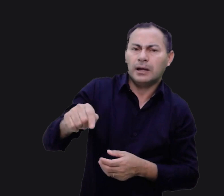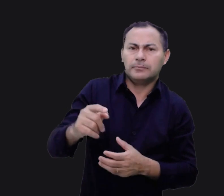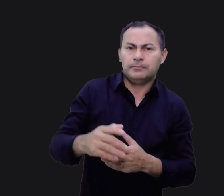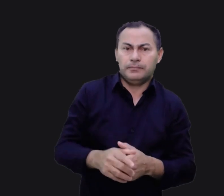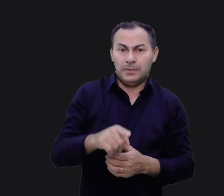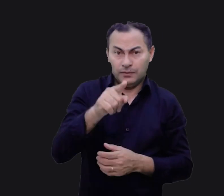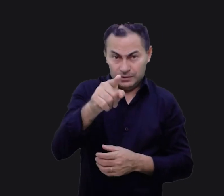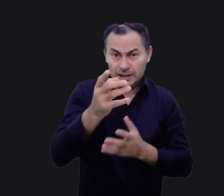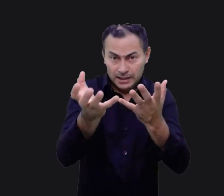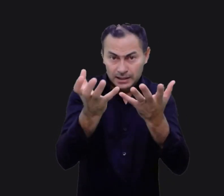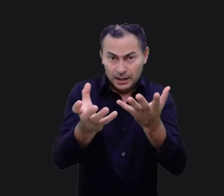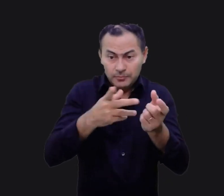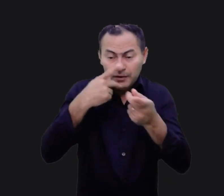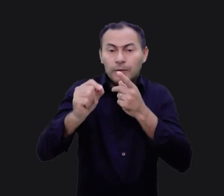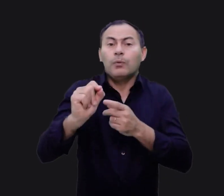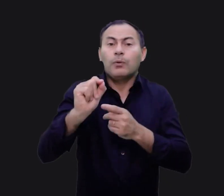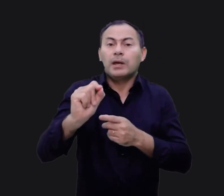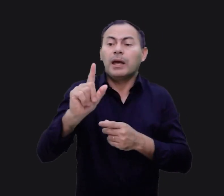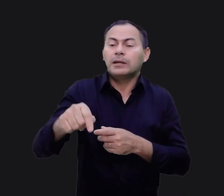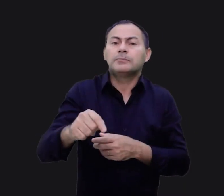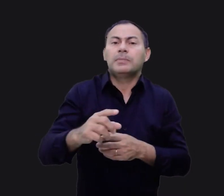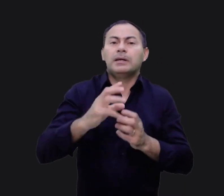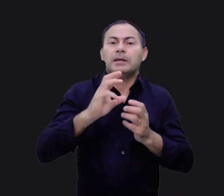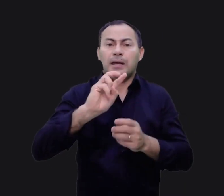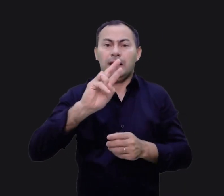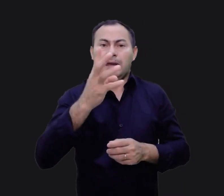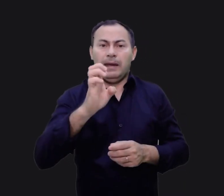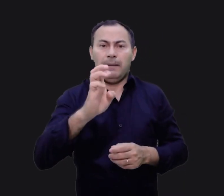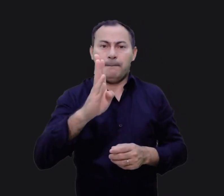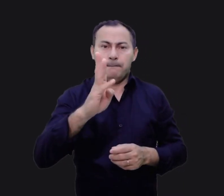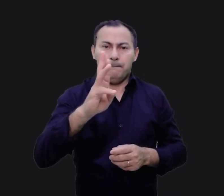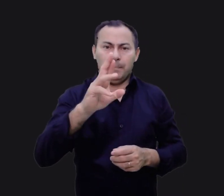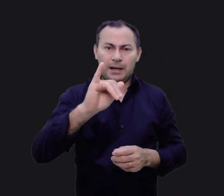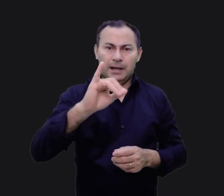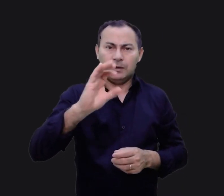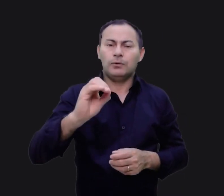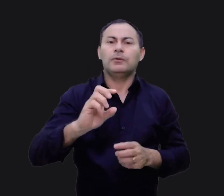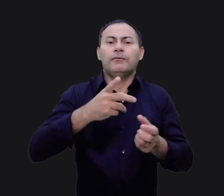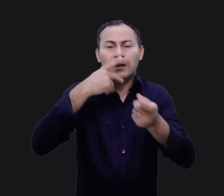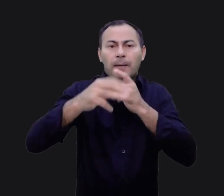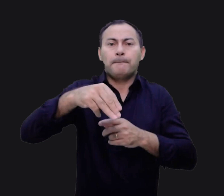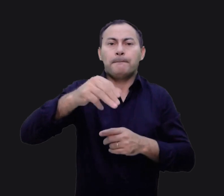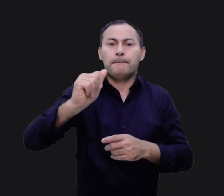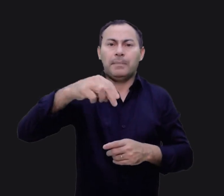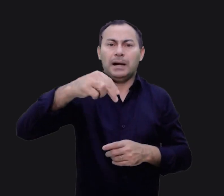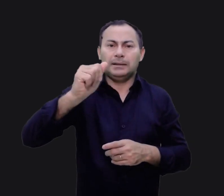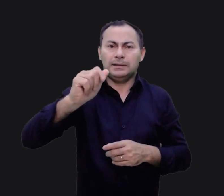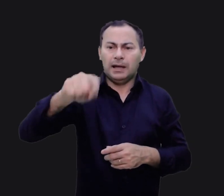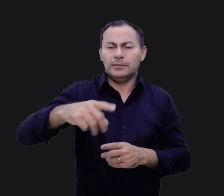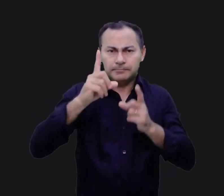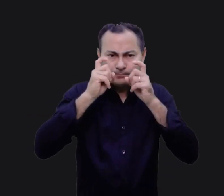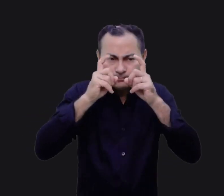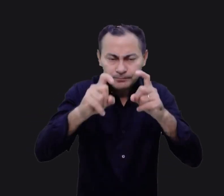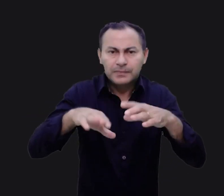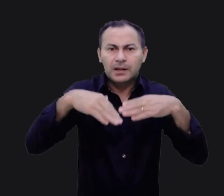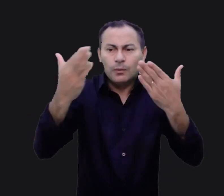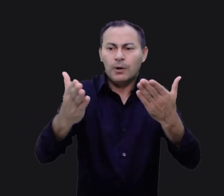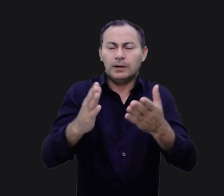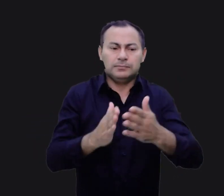Se você quiser dizer o que é isso em hebraico, diga simplesmente maná. É interessante notar que quando